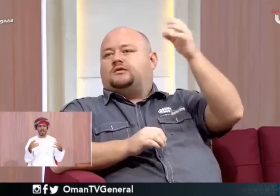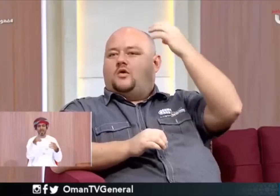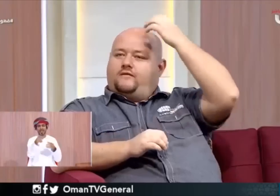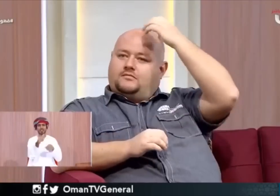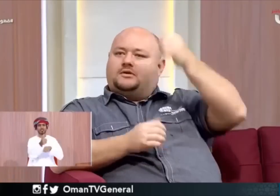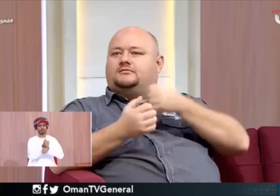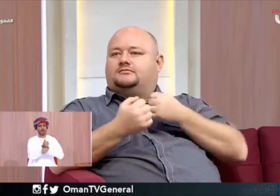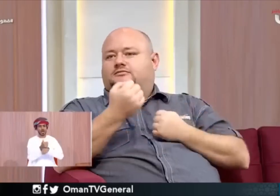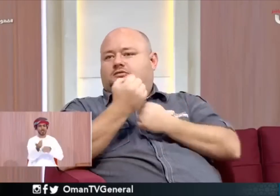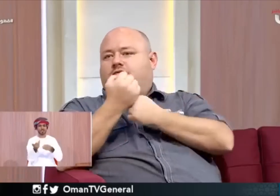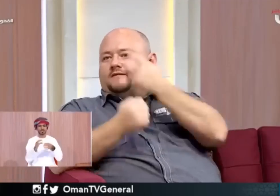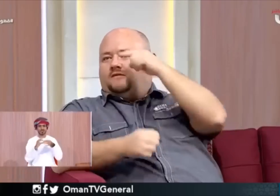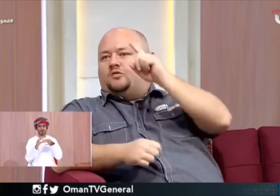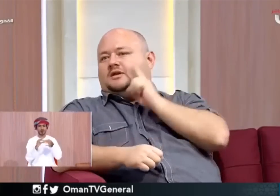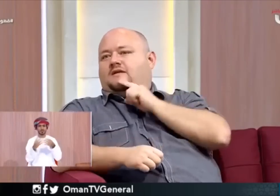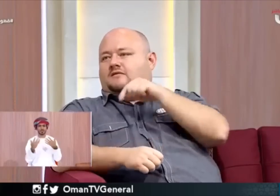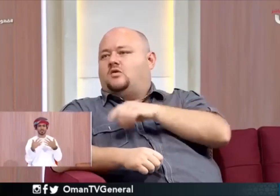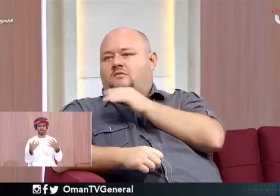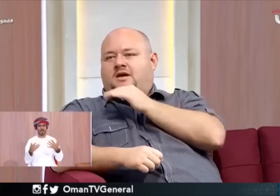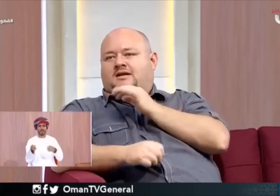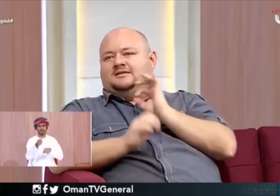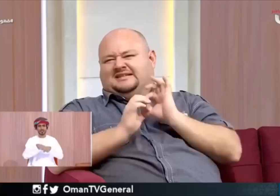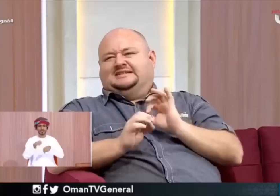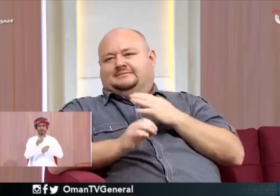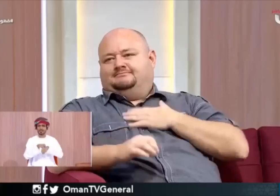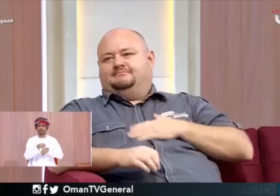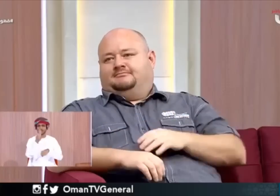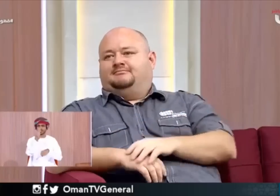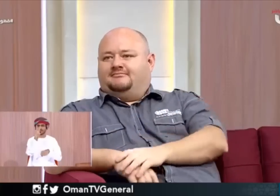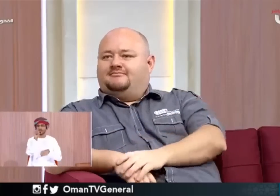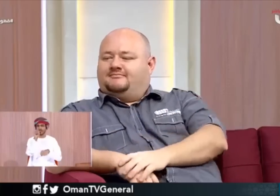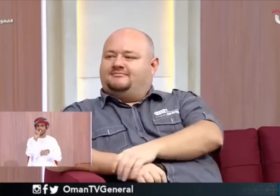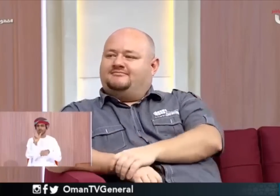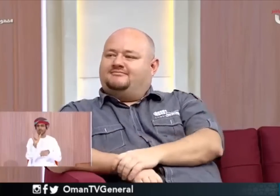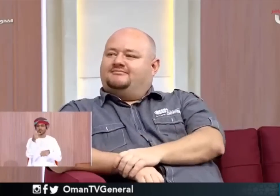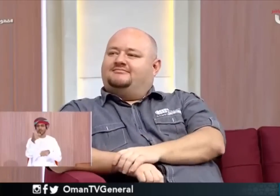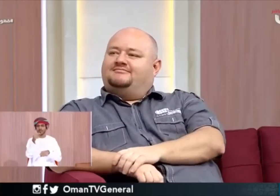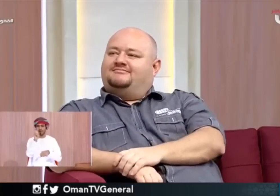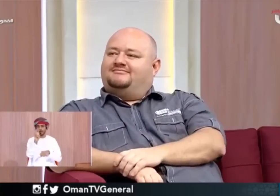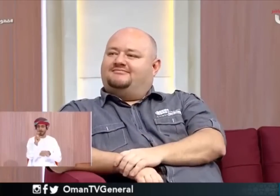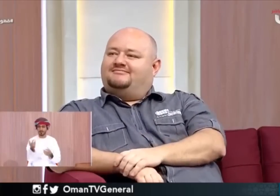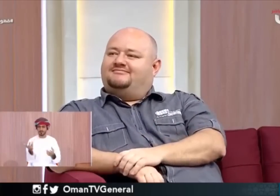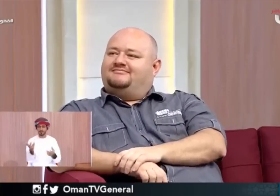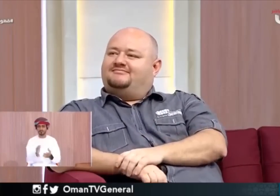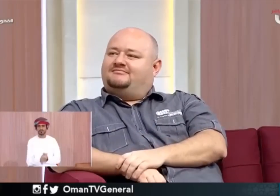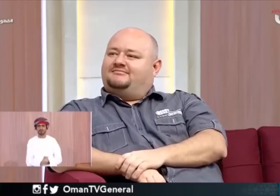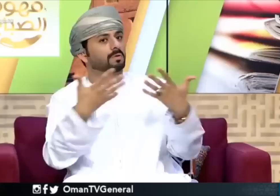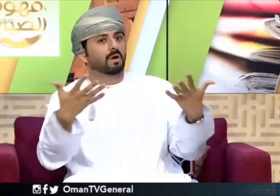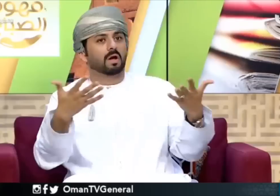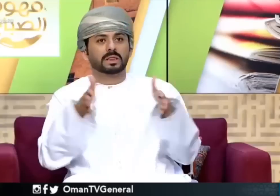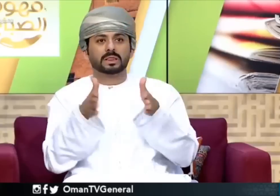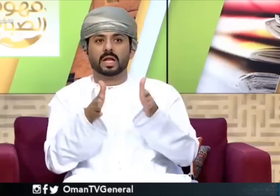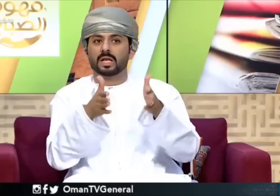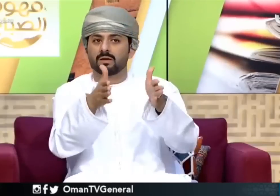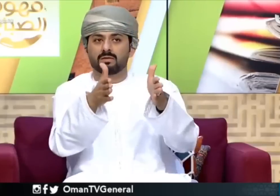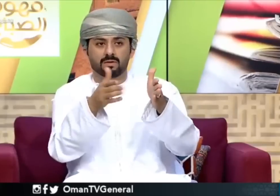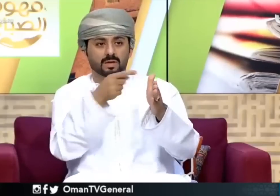متواقدة بالفعل لترجمة لغة الإشارة رائع جدا وسهل جدا